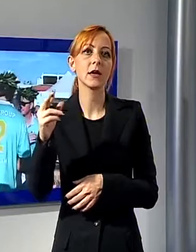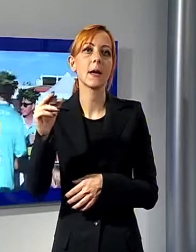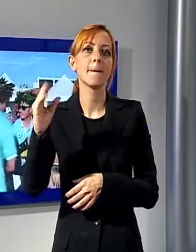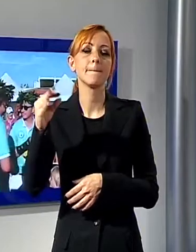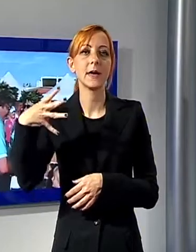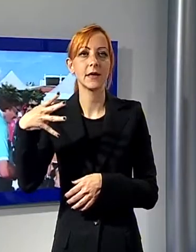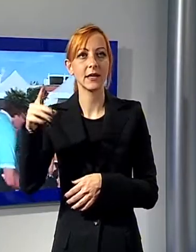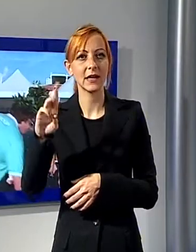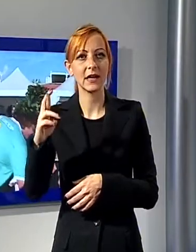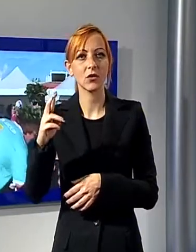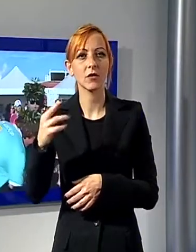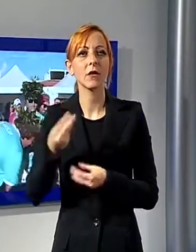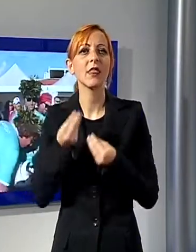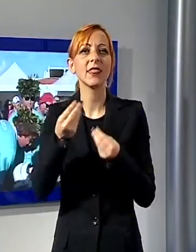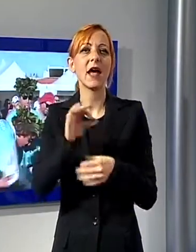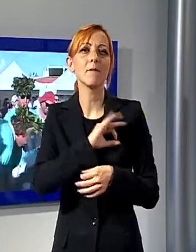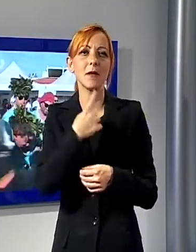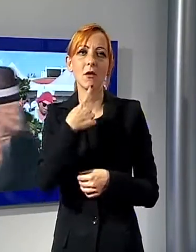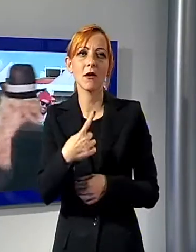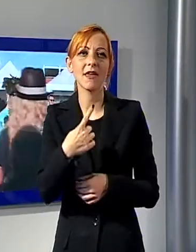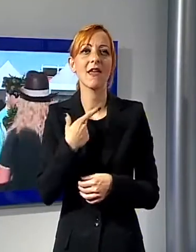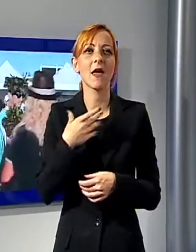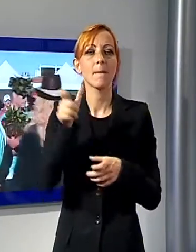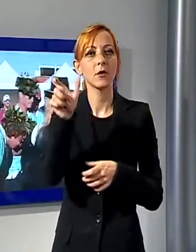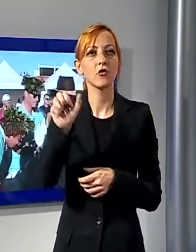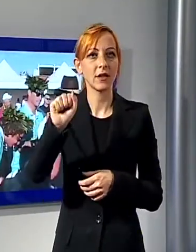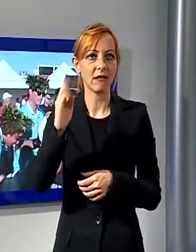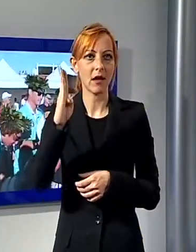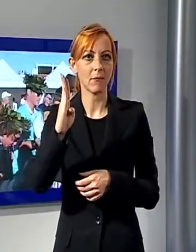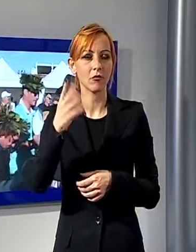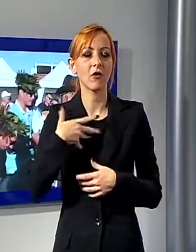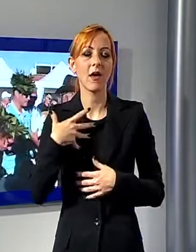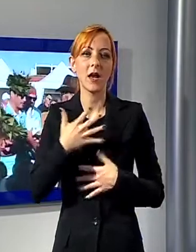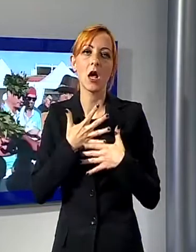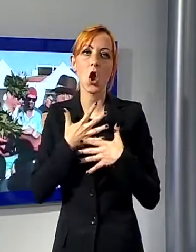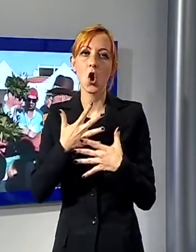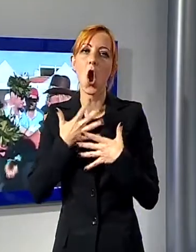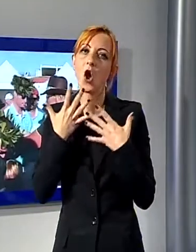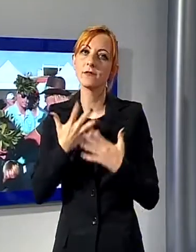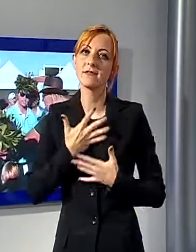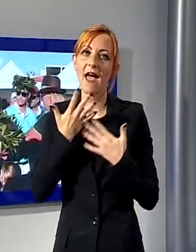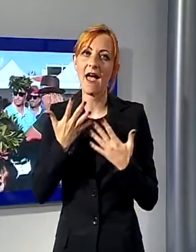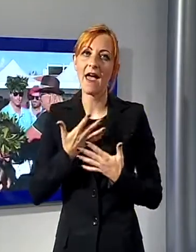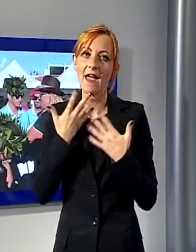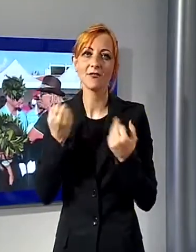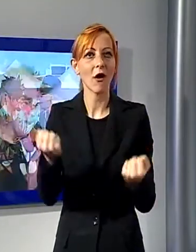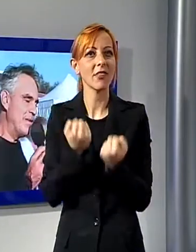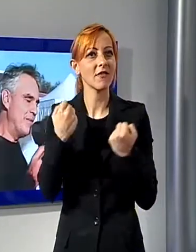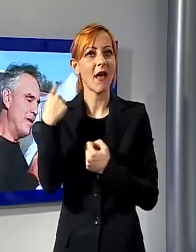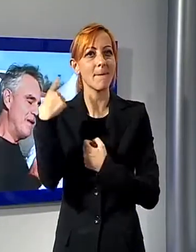Bocelli, che da autentico appassionato di cavalli ha espresso il suo entusiasmo per la manifestazione, sottolineando l'importanza di